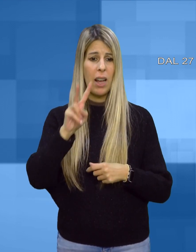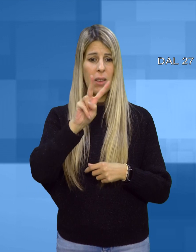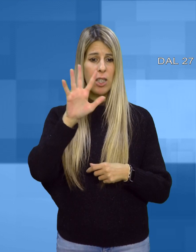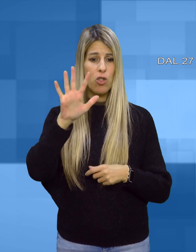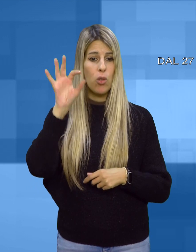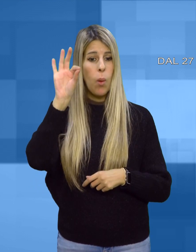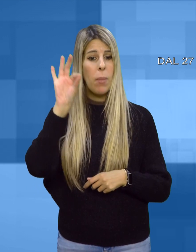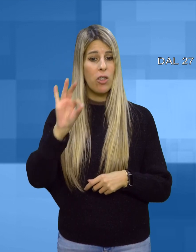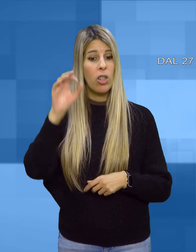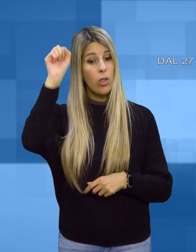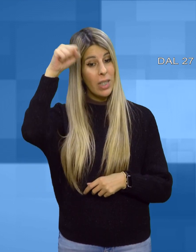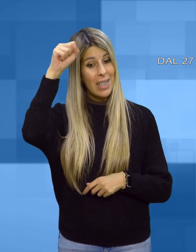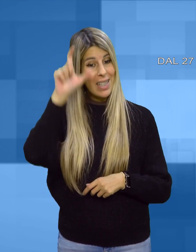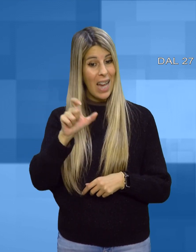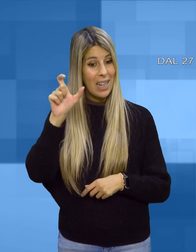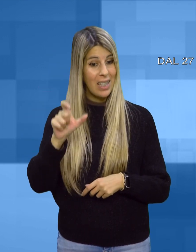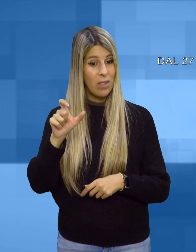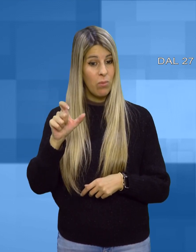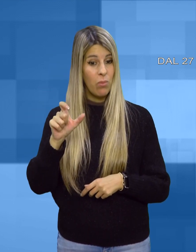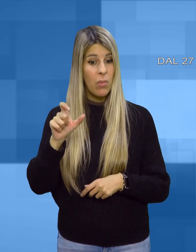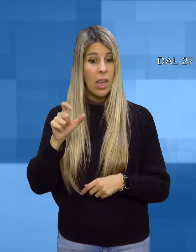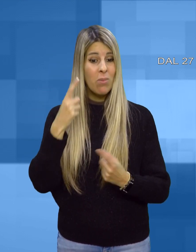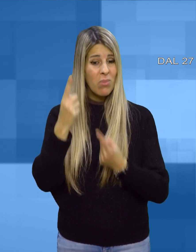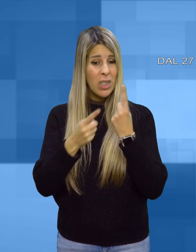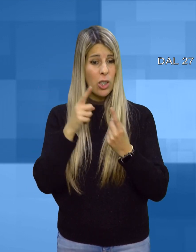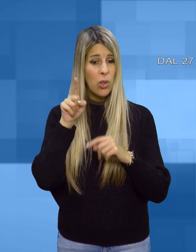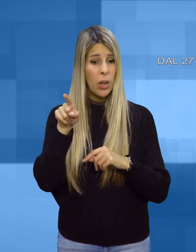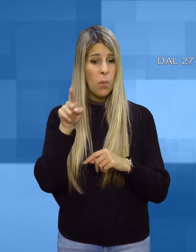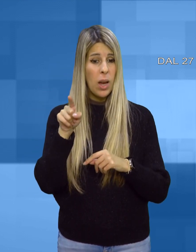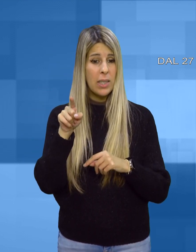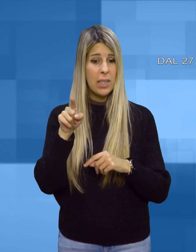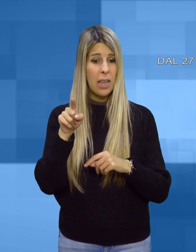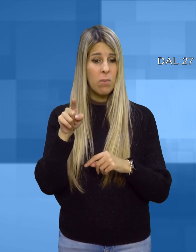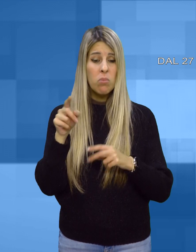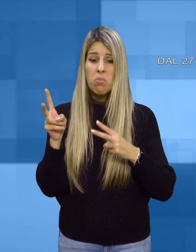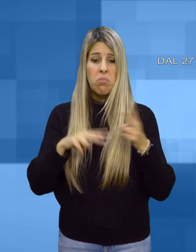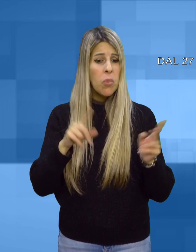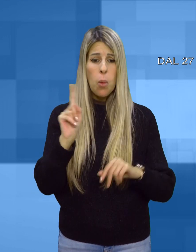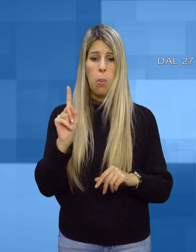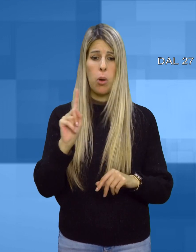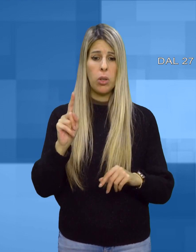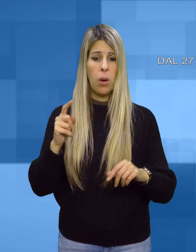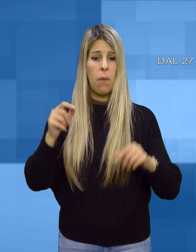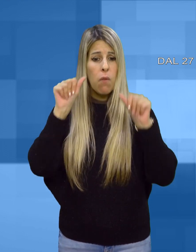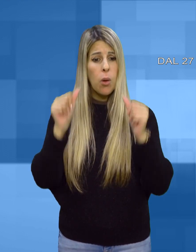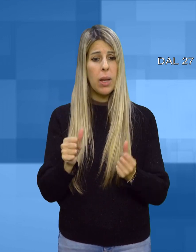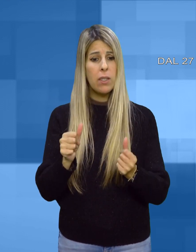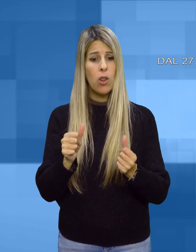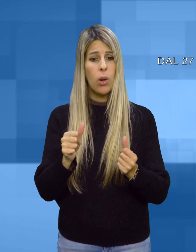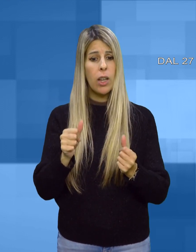osservatorio sulle emergenze sociali che peraltro tendono ad estendersi e stratificarsi ci